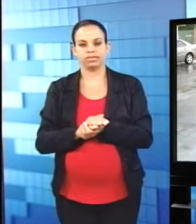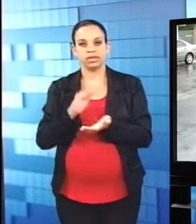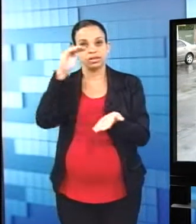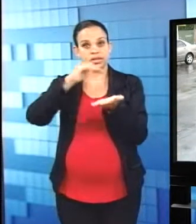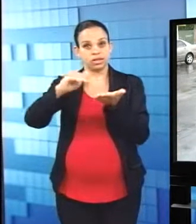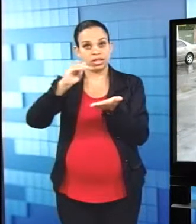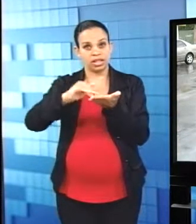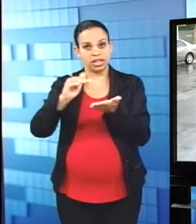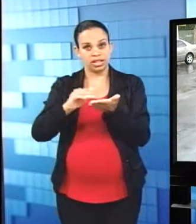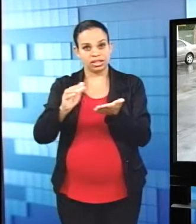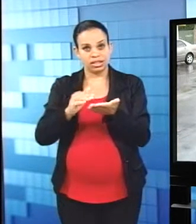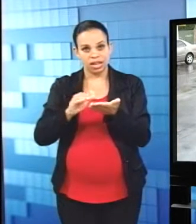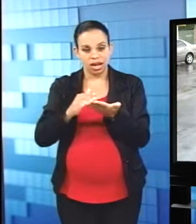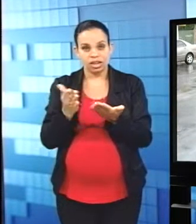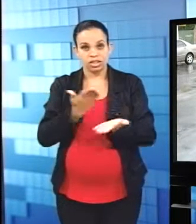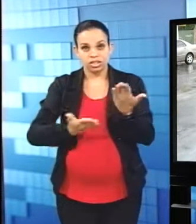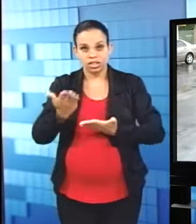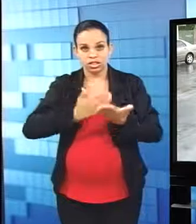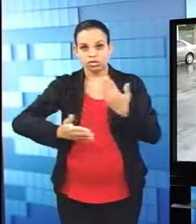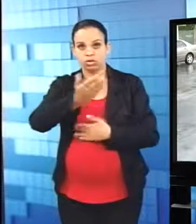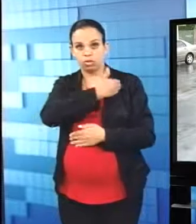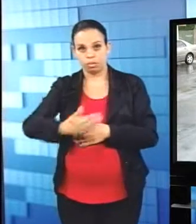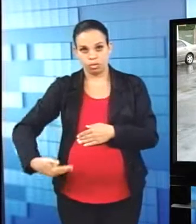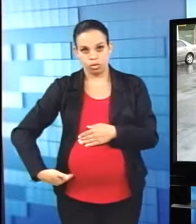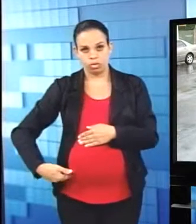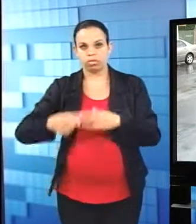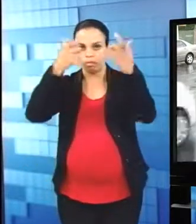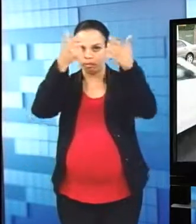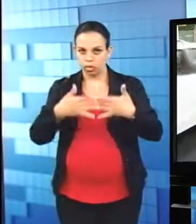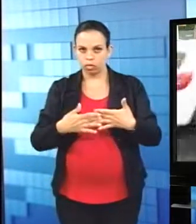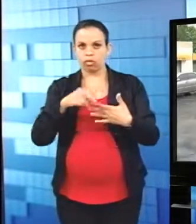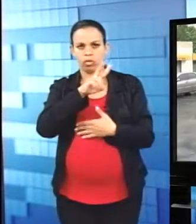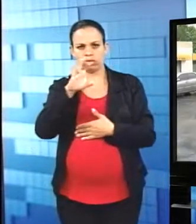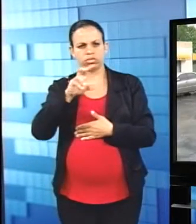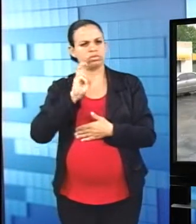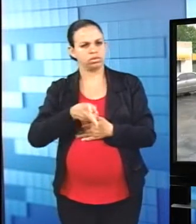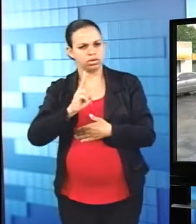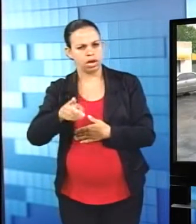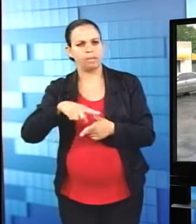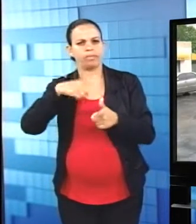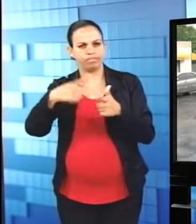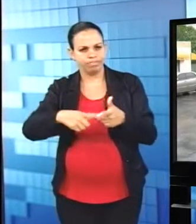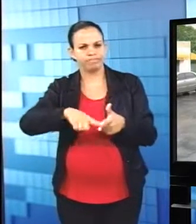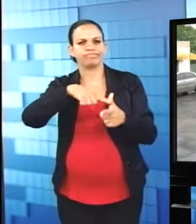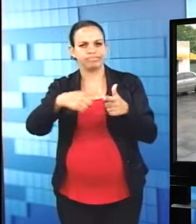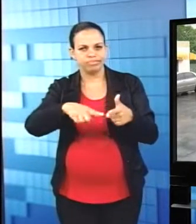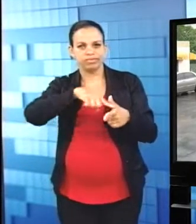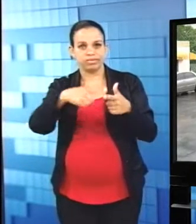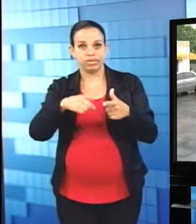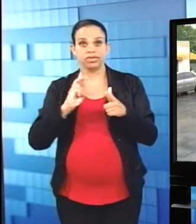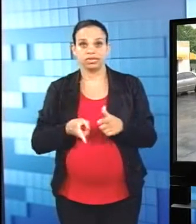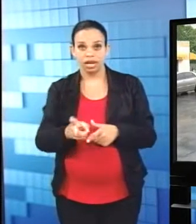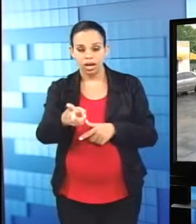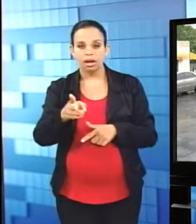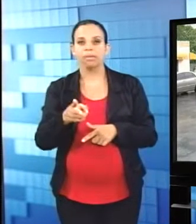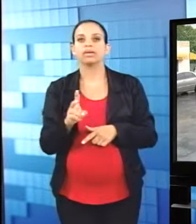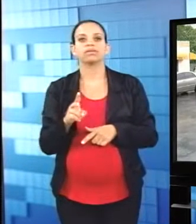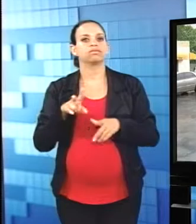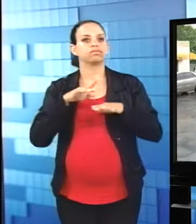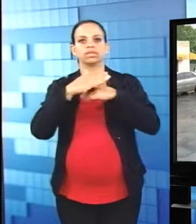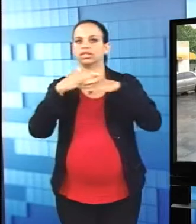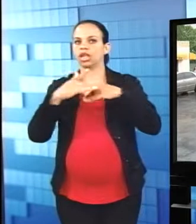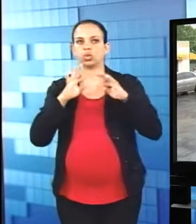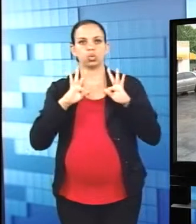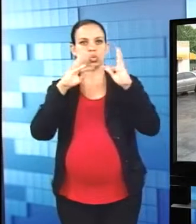infração e pode render multa. A medida tem como objetivo assegurar dois pontos. A qualidade do asfalto que